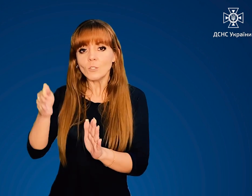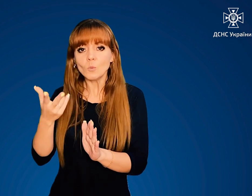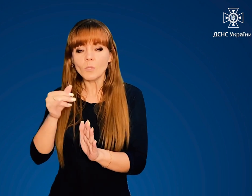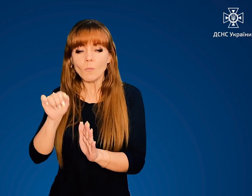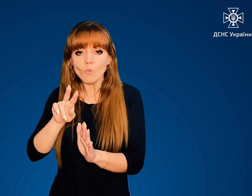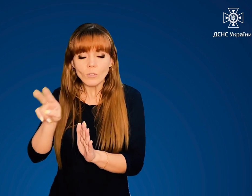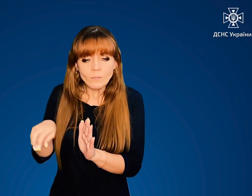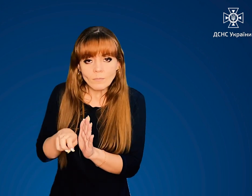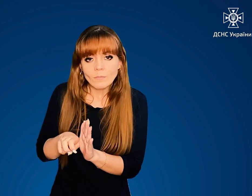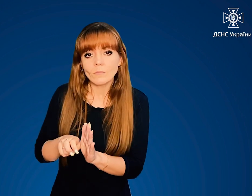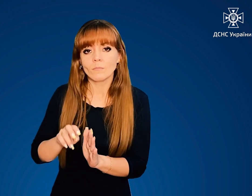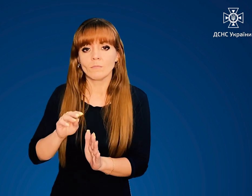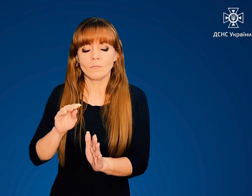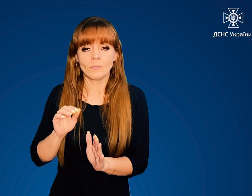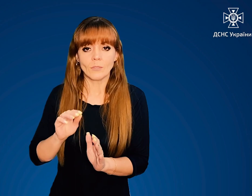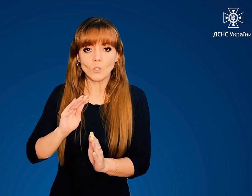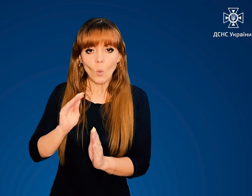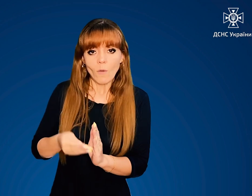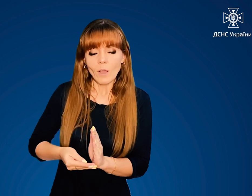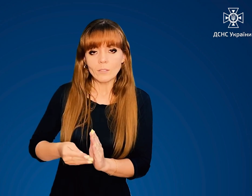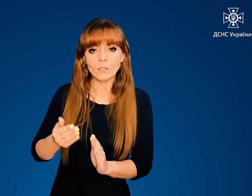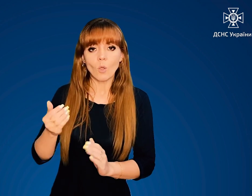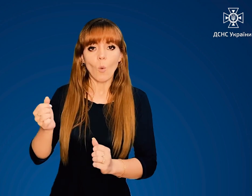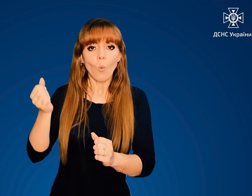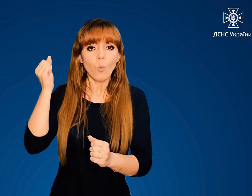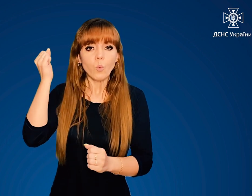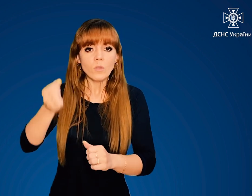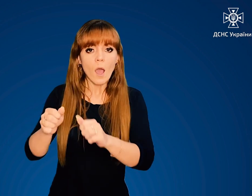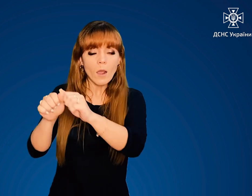який можна сховатись від ударної хвилі та уламків.